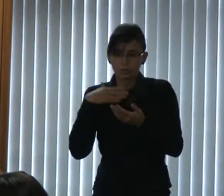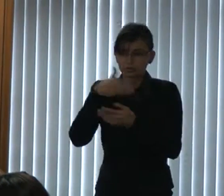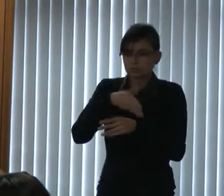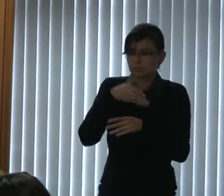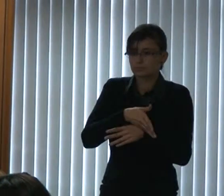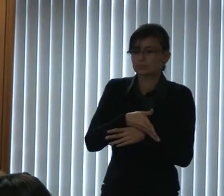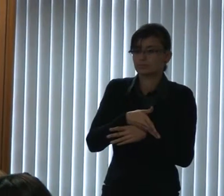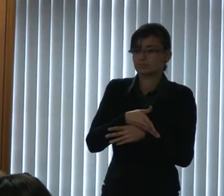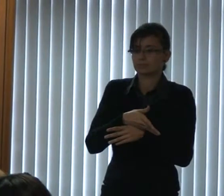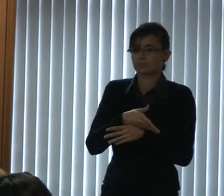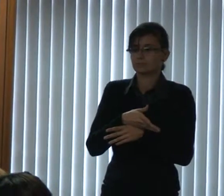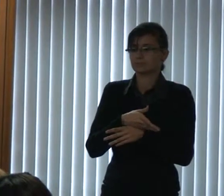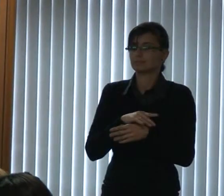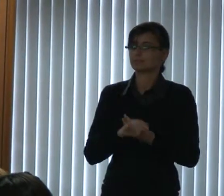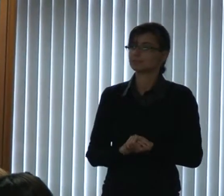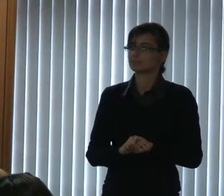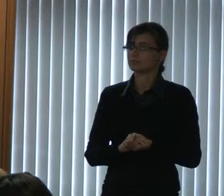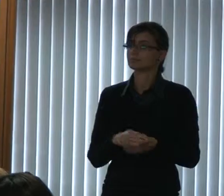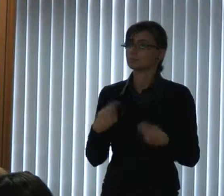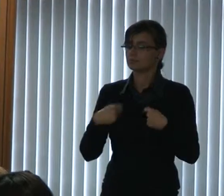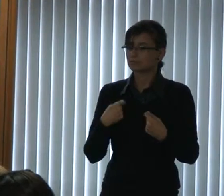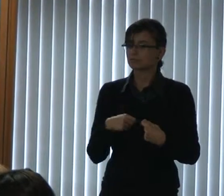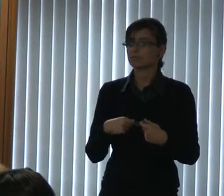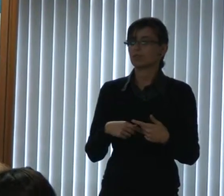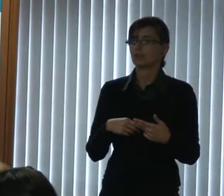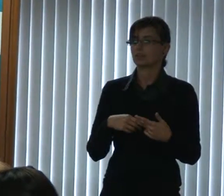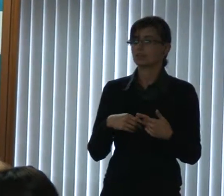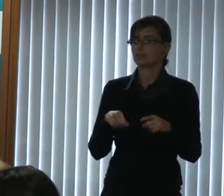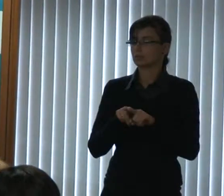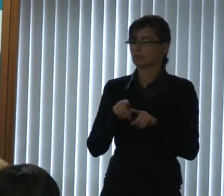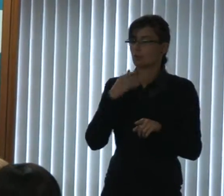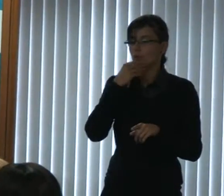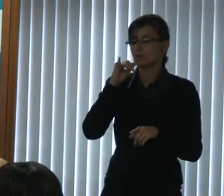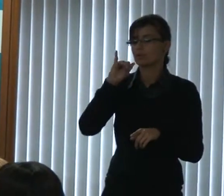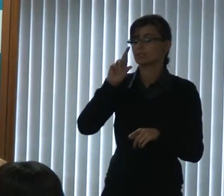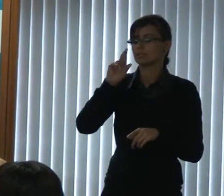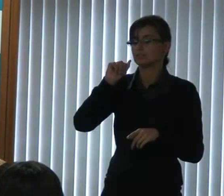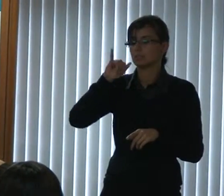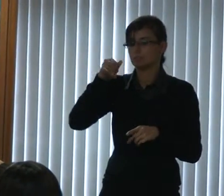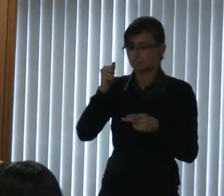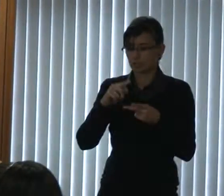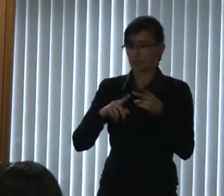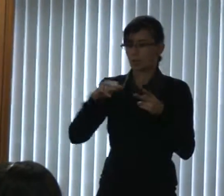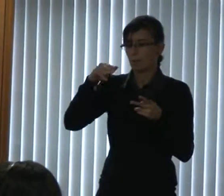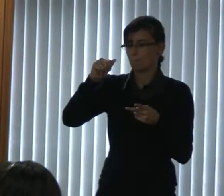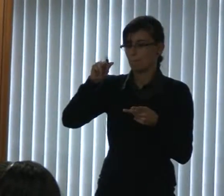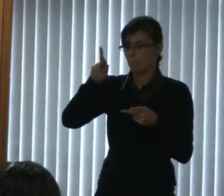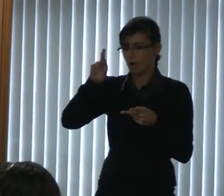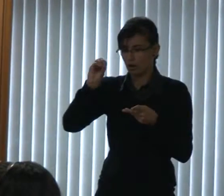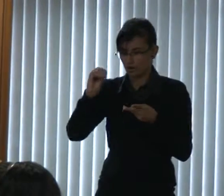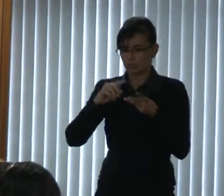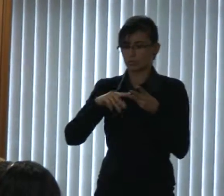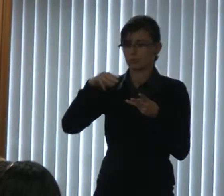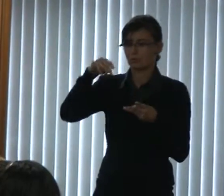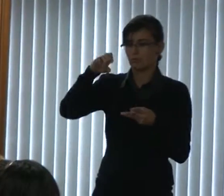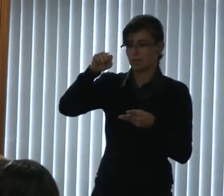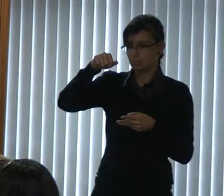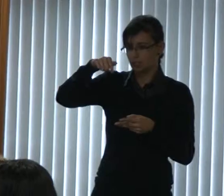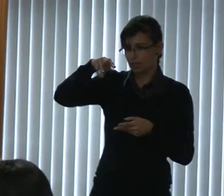E daí nós vamos precisar muito do Irajá, do Mauro, do Mesquita, que estão muito ligados nessa